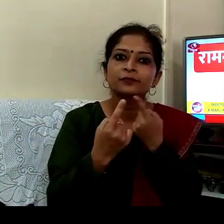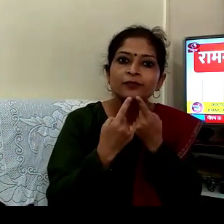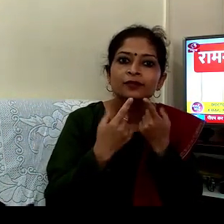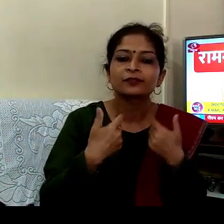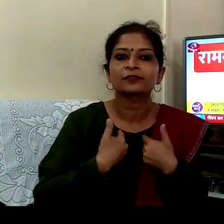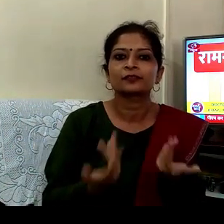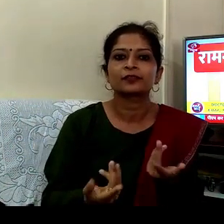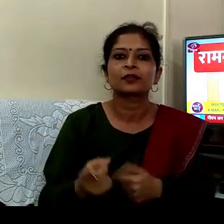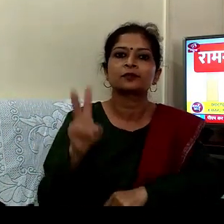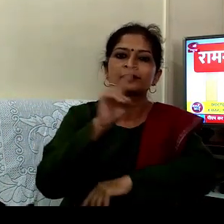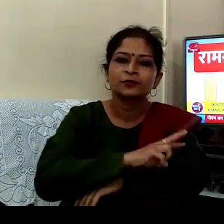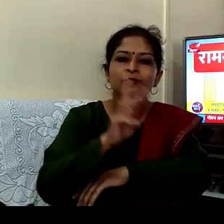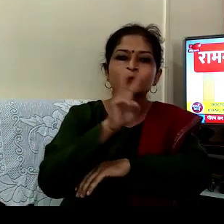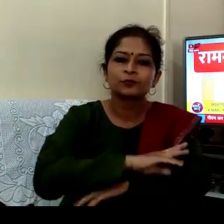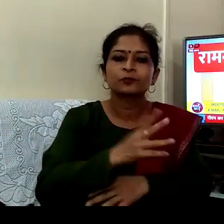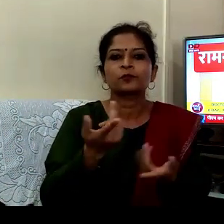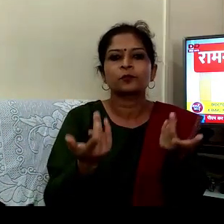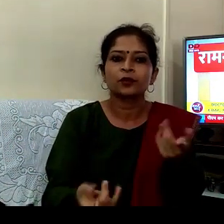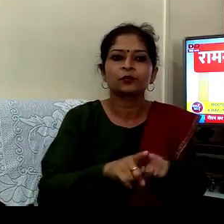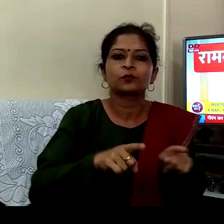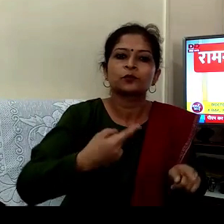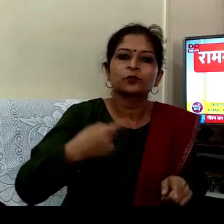رہتے تھے دن میں دو تین بار ڈاکٹر بات کرتے تھے